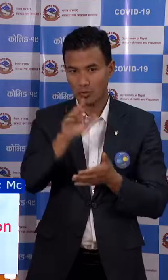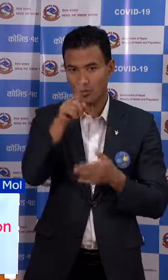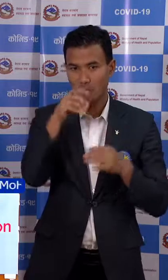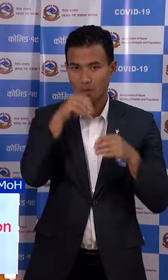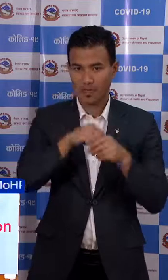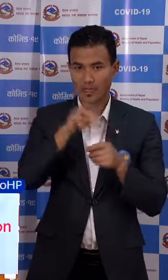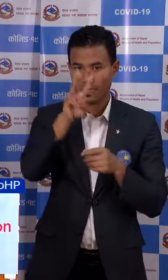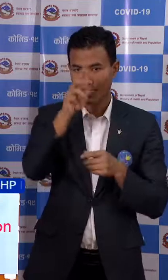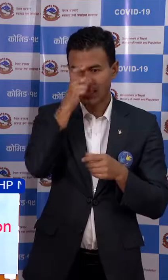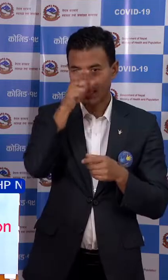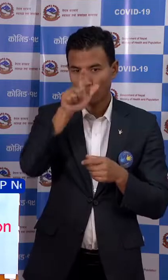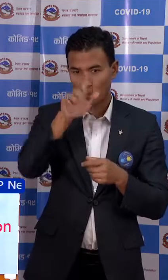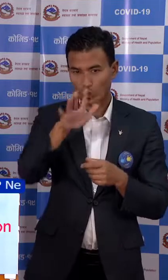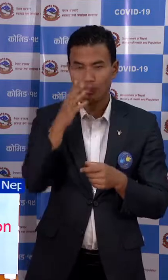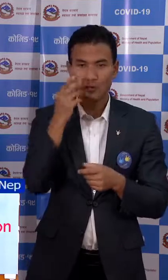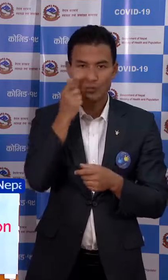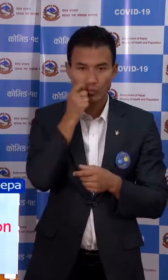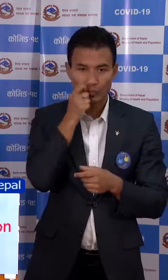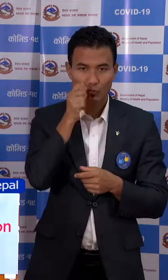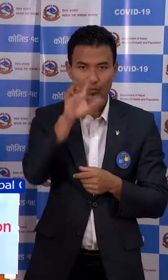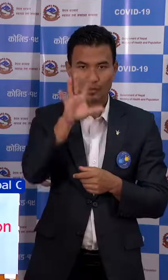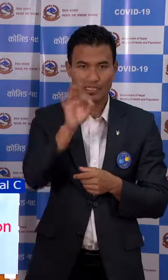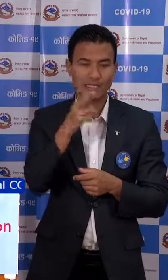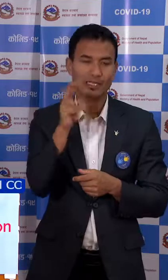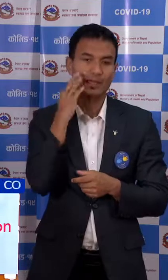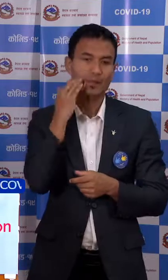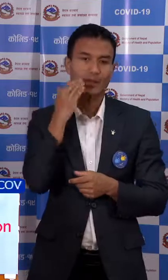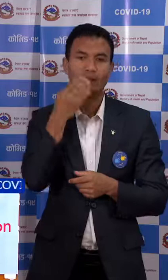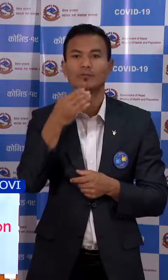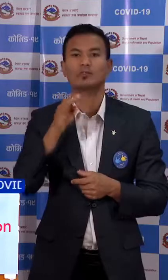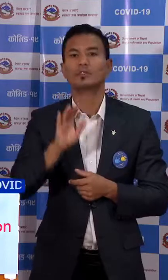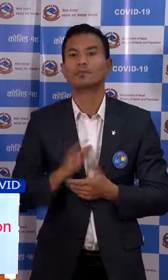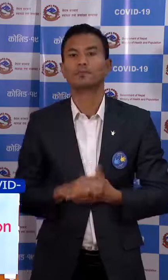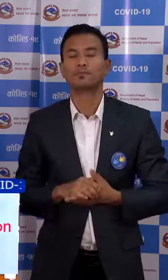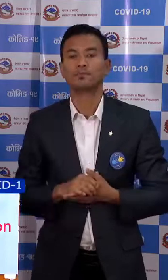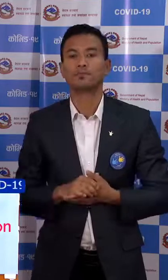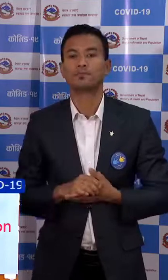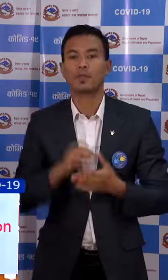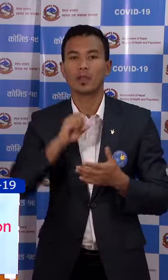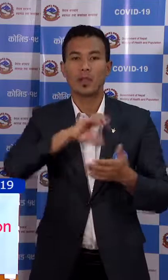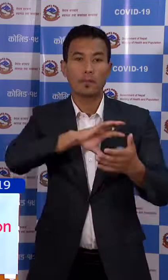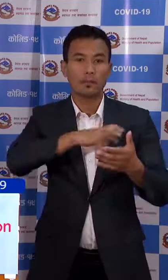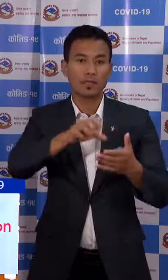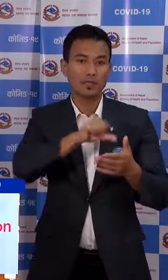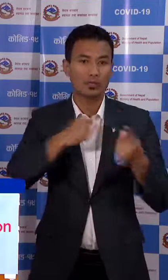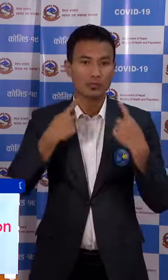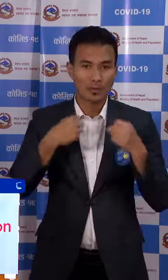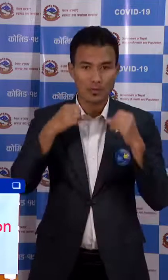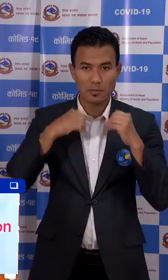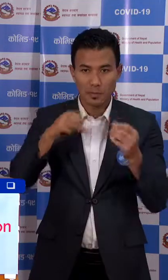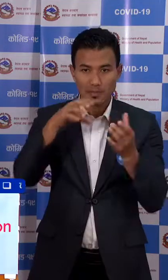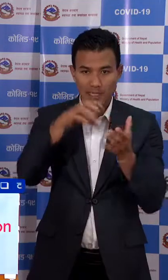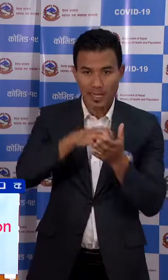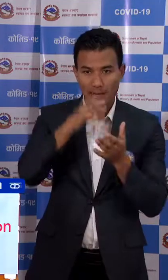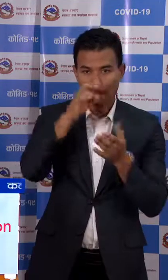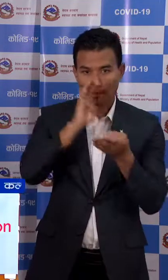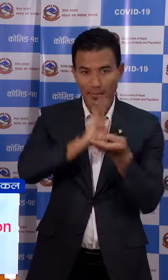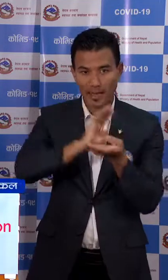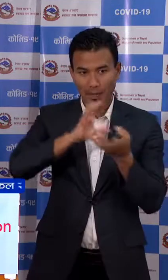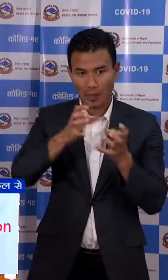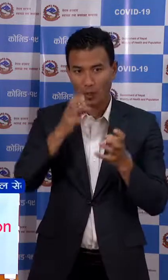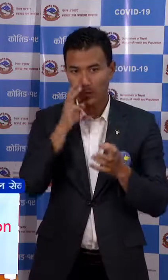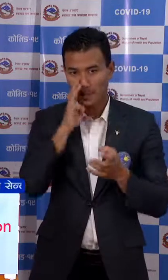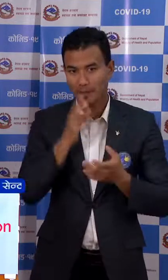मद्दे 3,75 जना पूरूष र पचास जना महिला उनुन छा प्रादेशिक जनस्वाहत्य पर्यक्षाला विराटन गर्भाइब